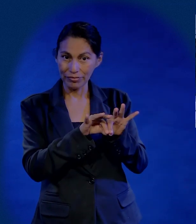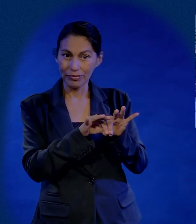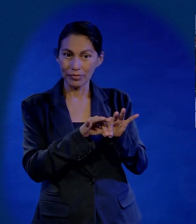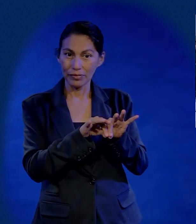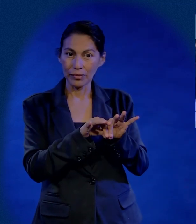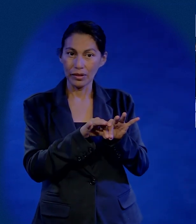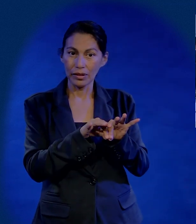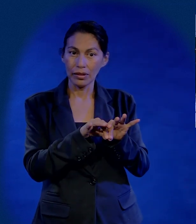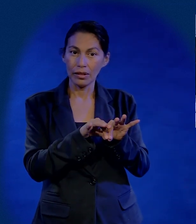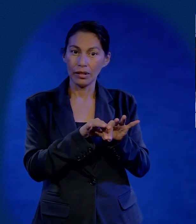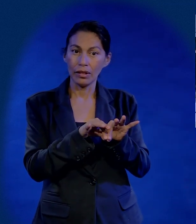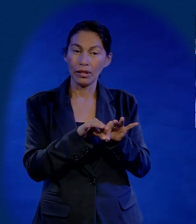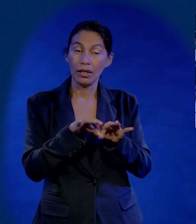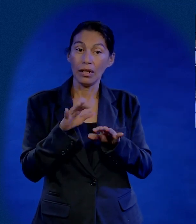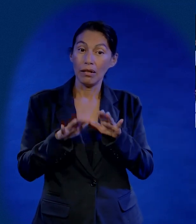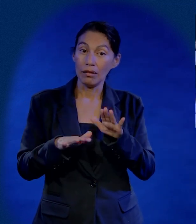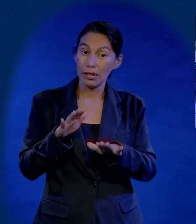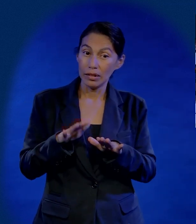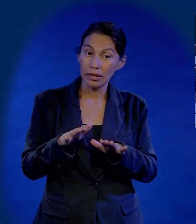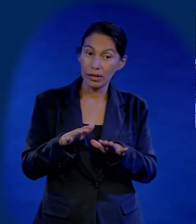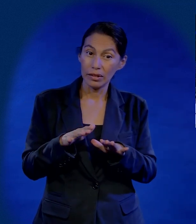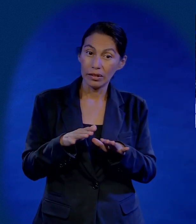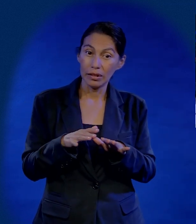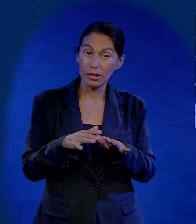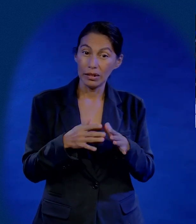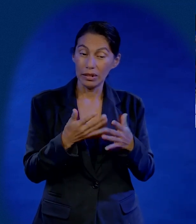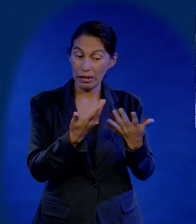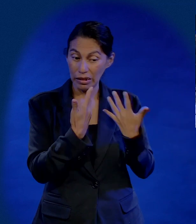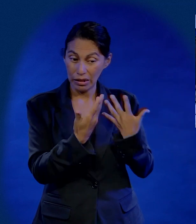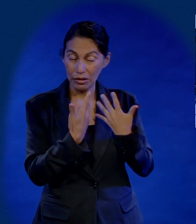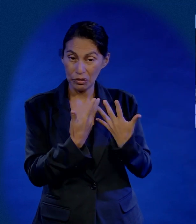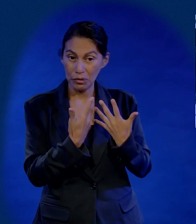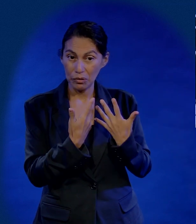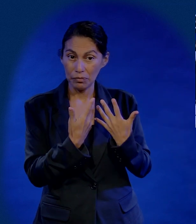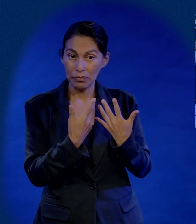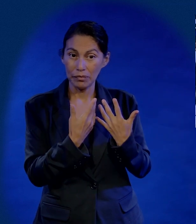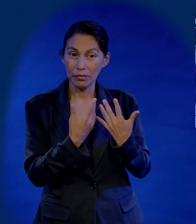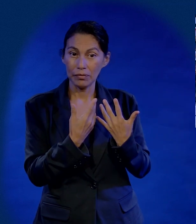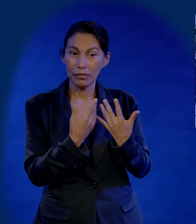en medio de un regaño, puede haber una perla y una joya escondida.